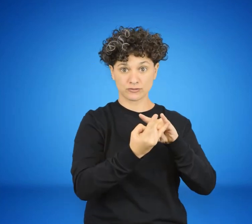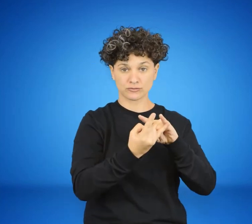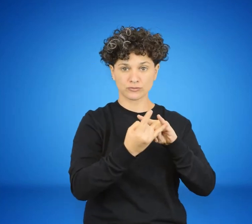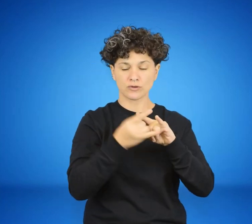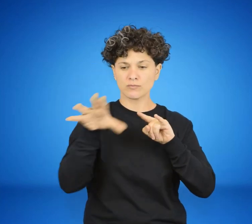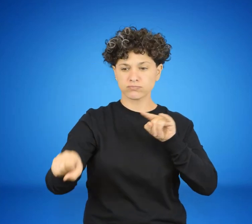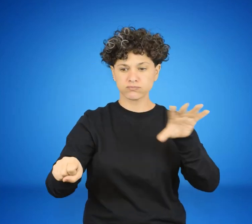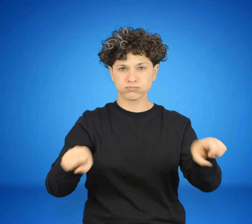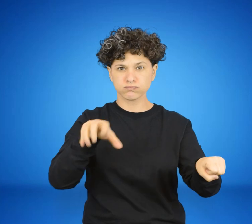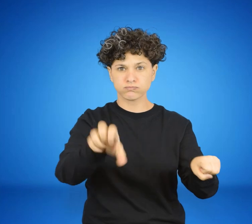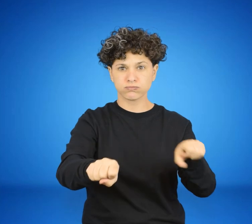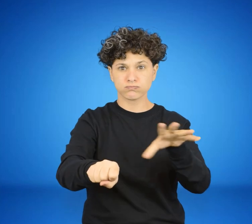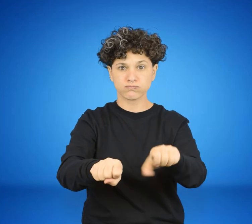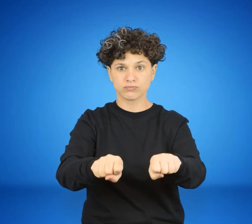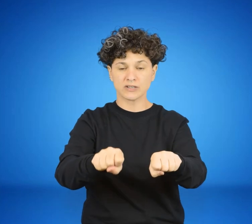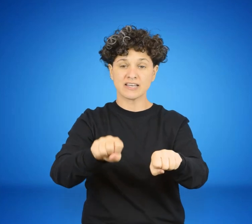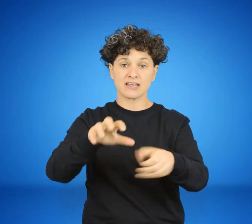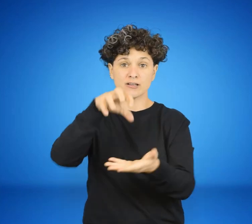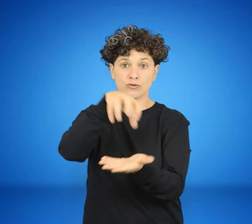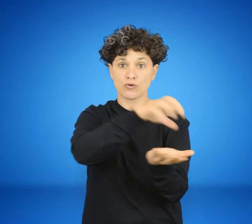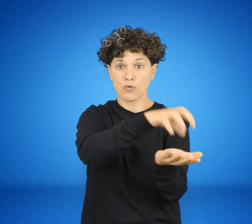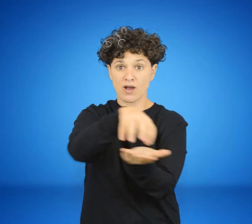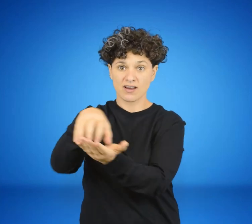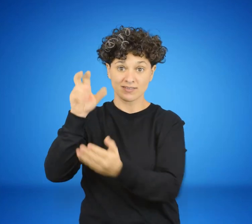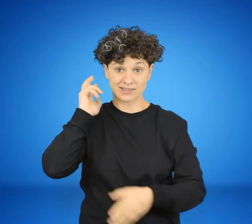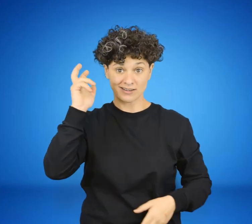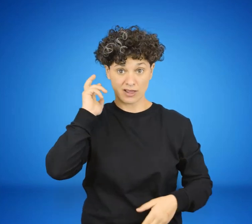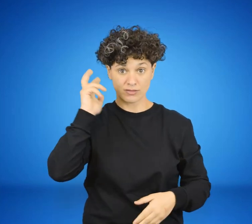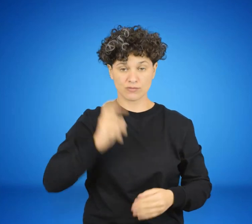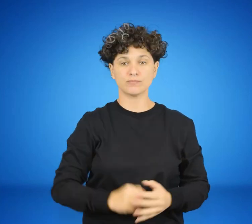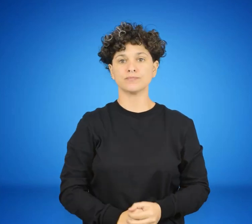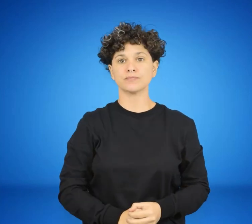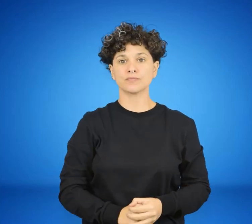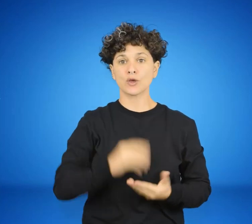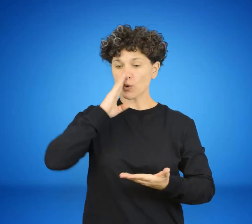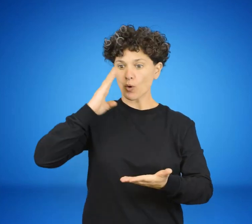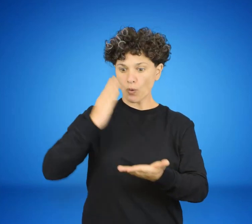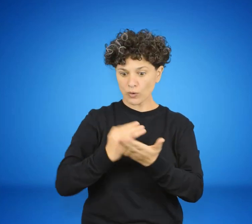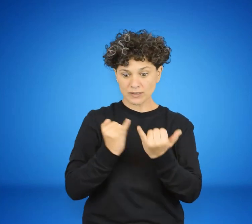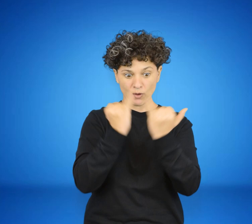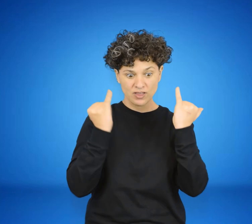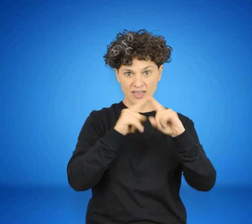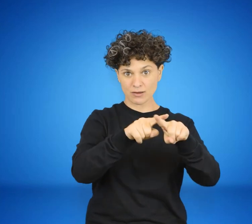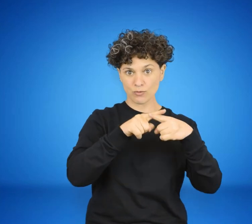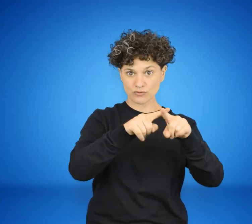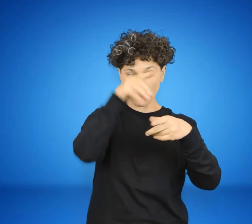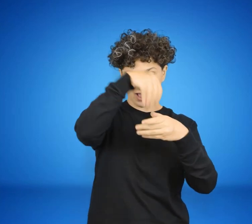y fueron ocupadas las estaciones de radio. La última sesión. Los días